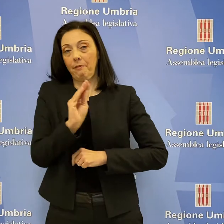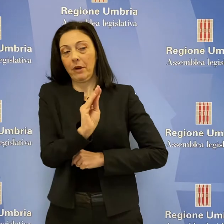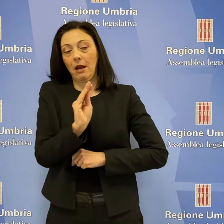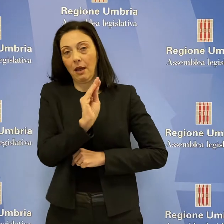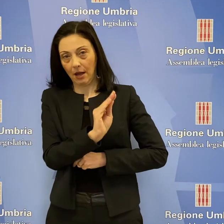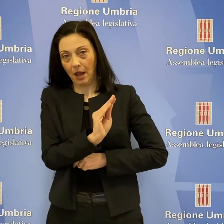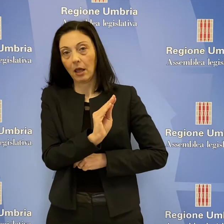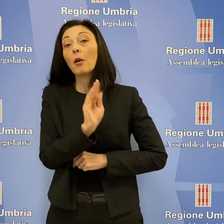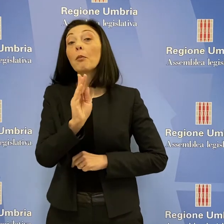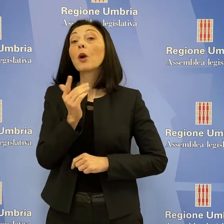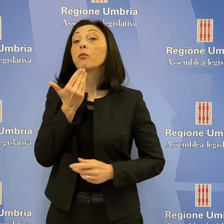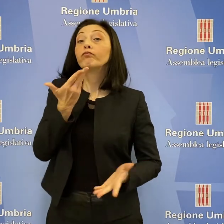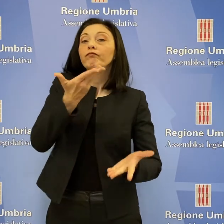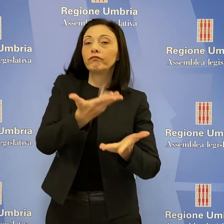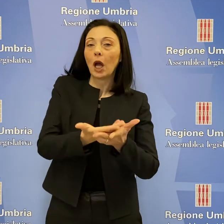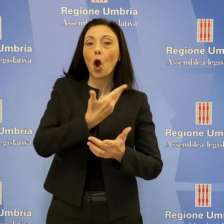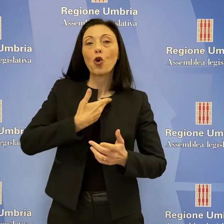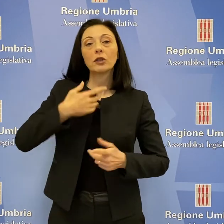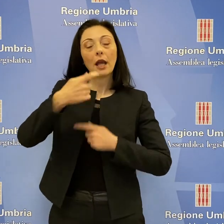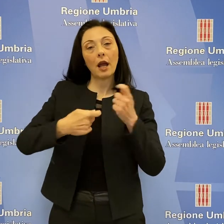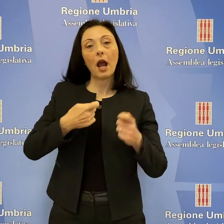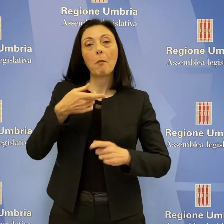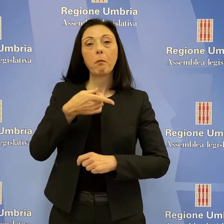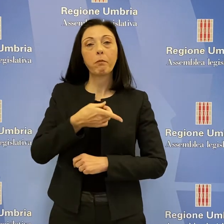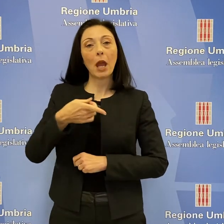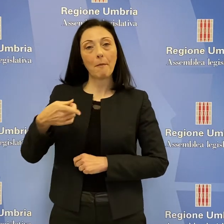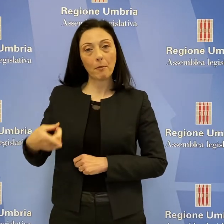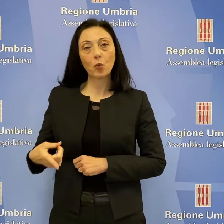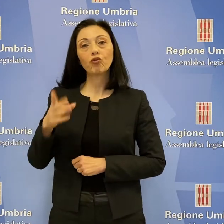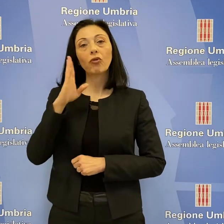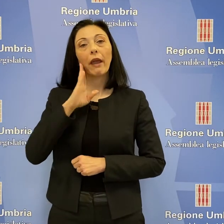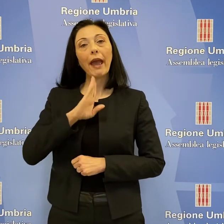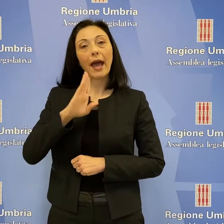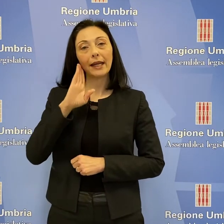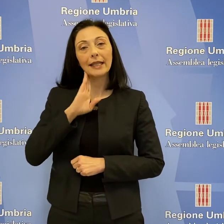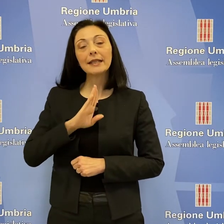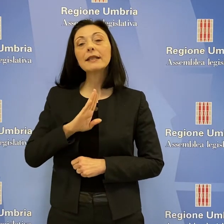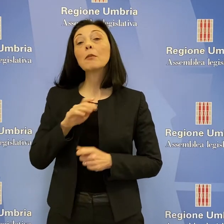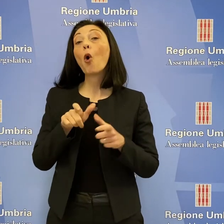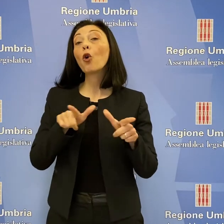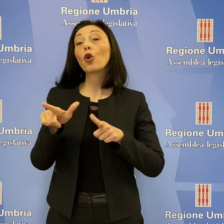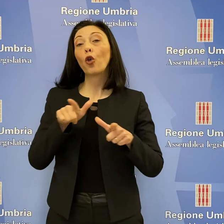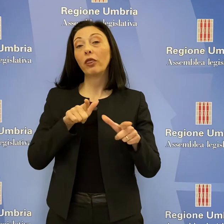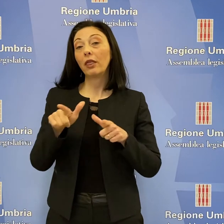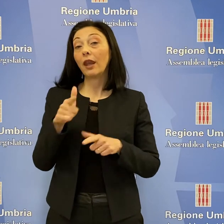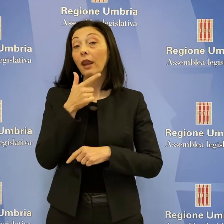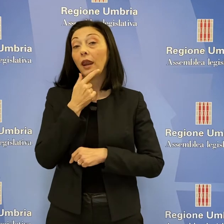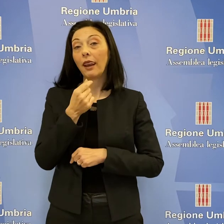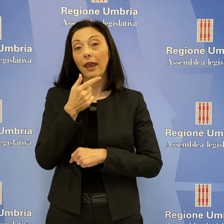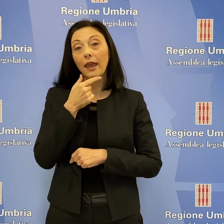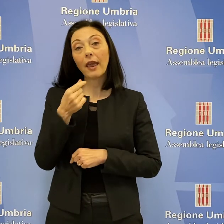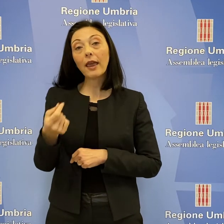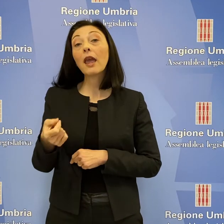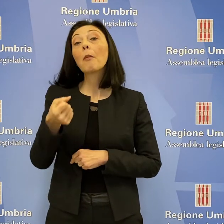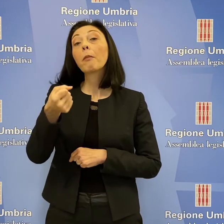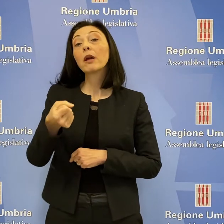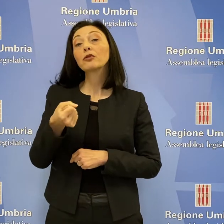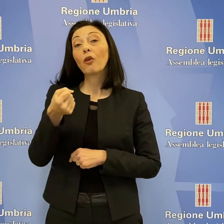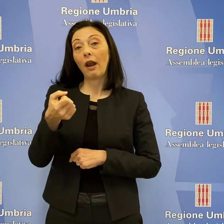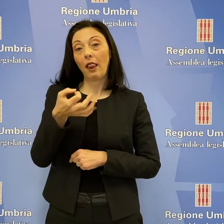'illustrazione della mozione dei consiglieri della Lega, Francesca Peppucci, Daniele Carissimi, Eugenio Rondini, Daniele Nicchi, Stefano Pastorelli